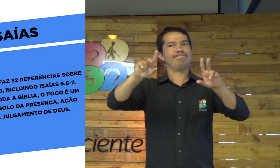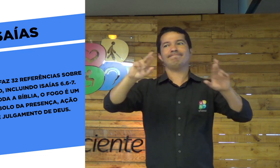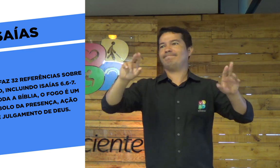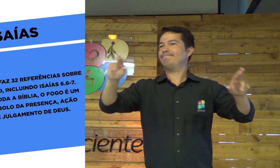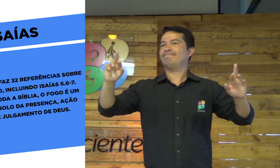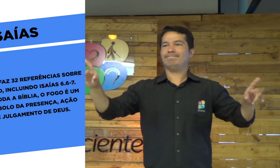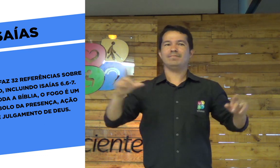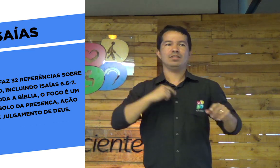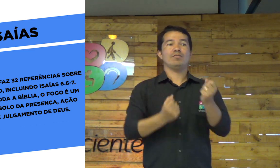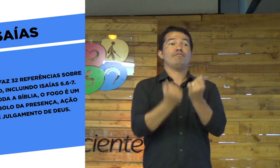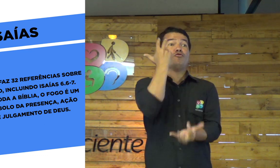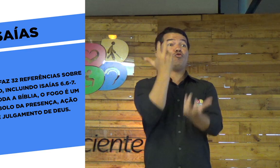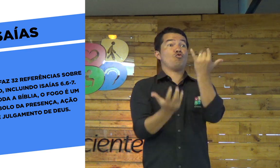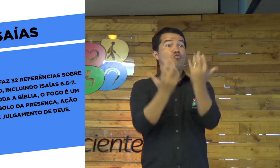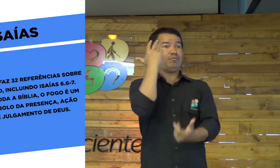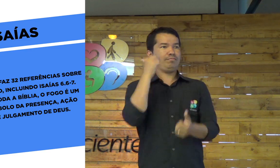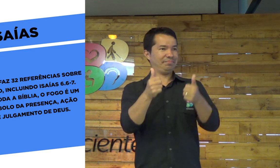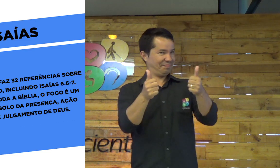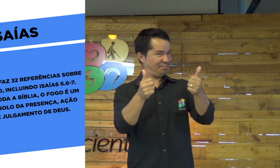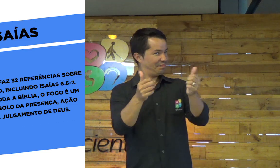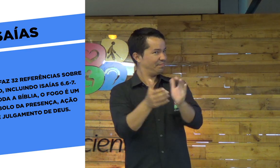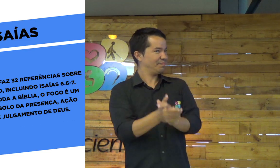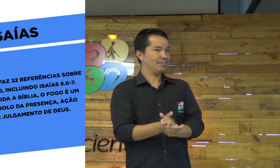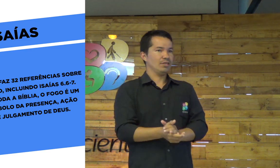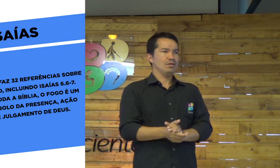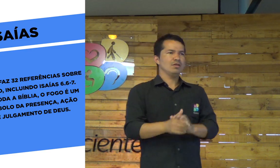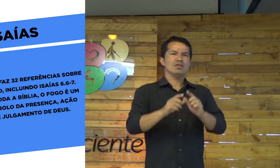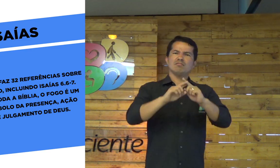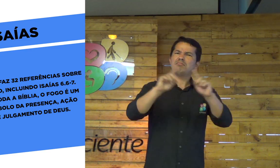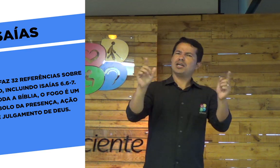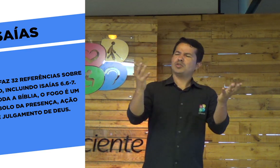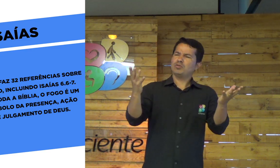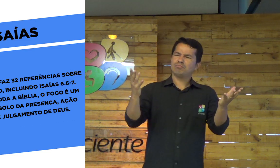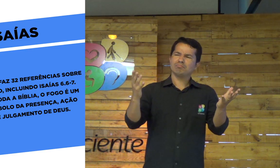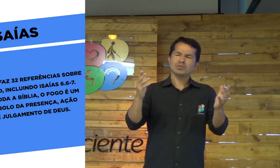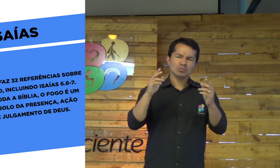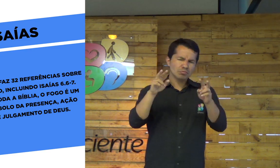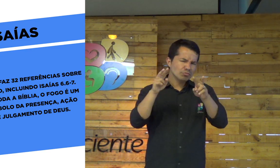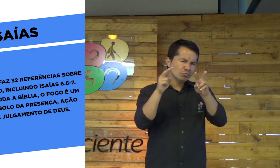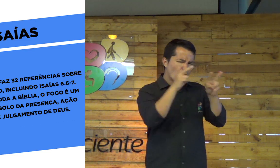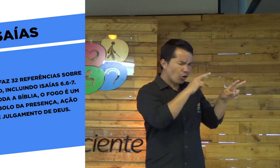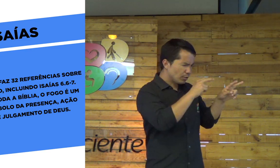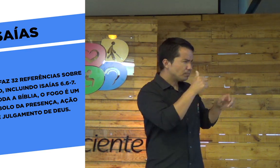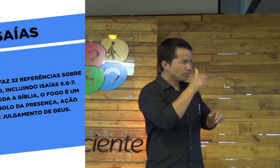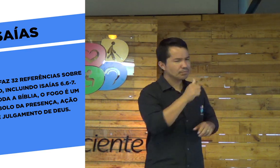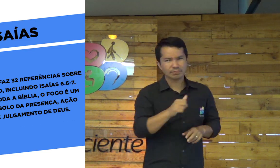tem... Ele cita e tem muitos significados a respeito sobre o fogo. Mas...